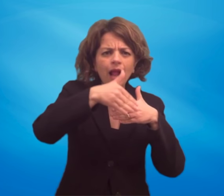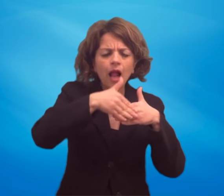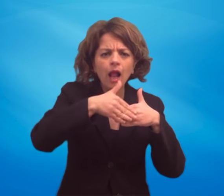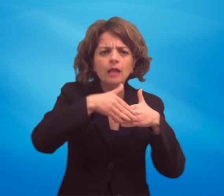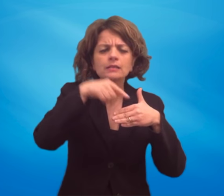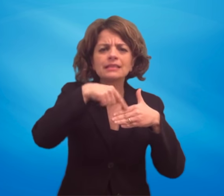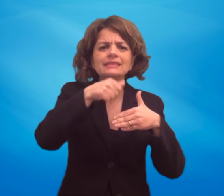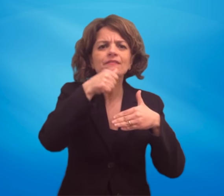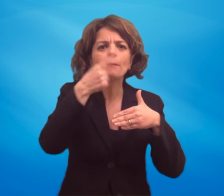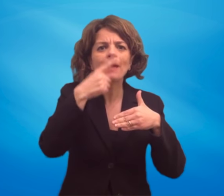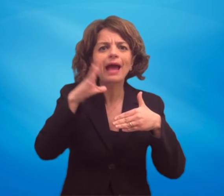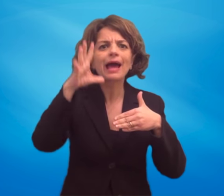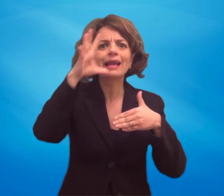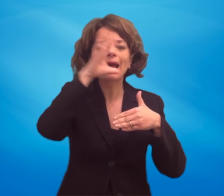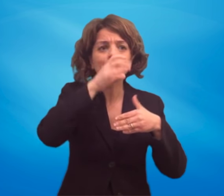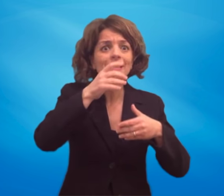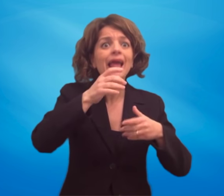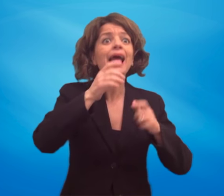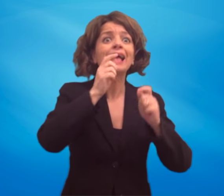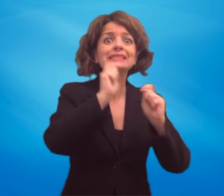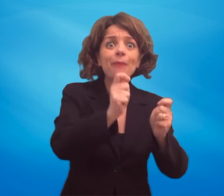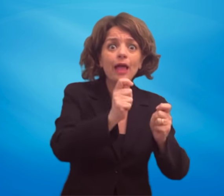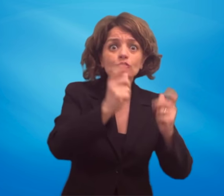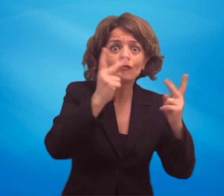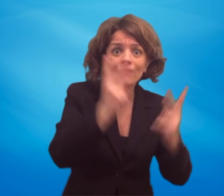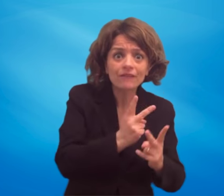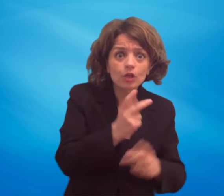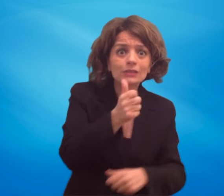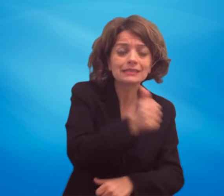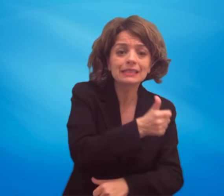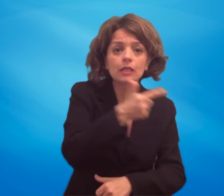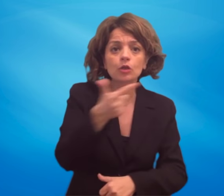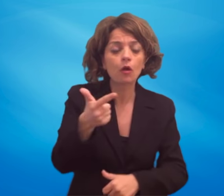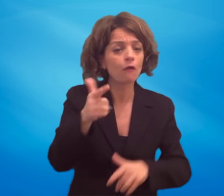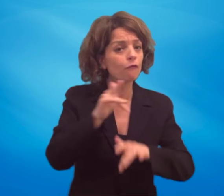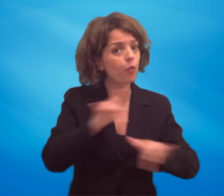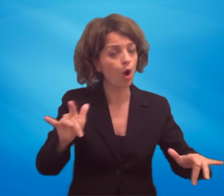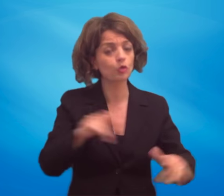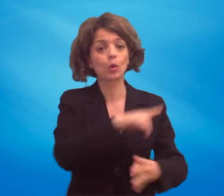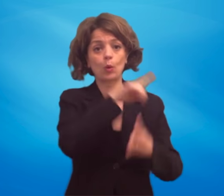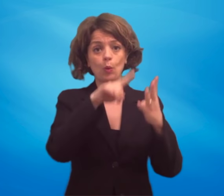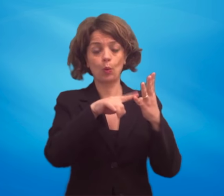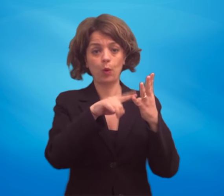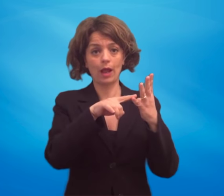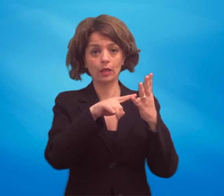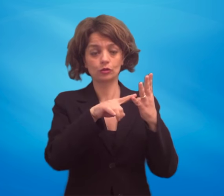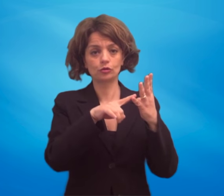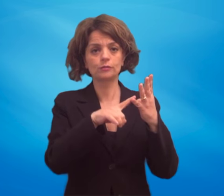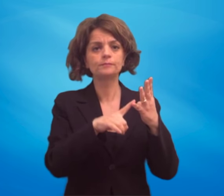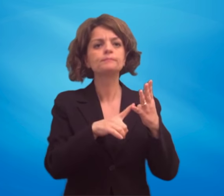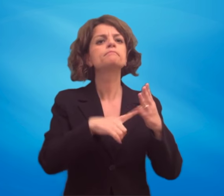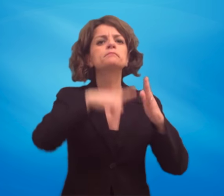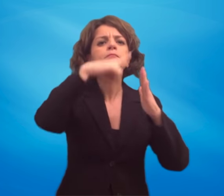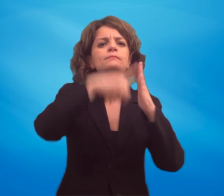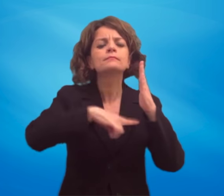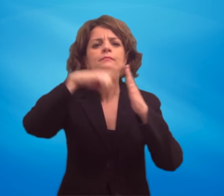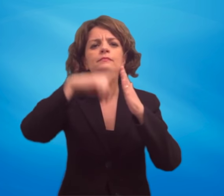sostenimento delle spese. 4. Competenze mensili per il periodo da